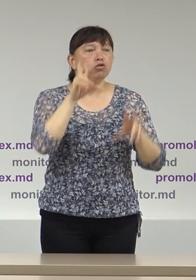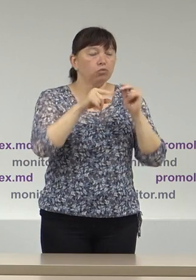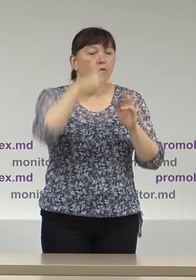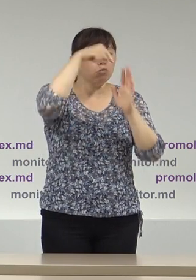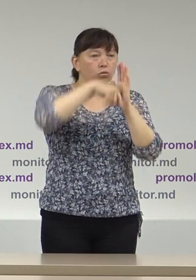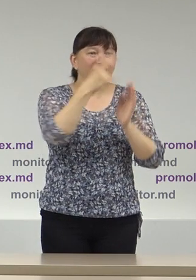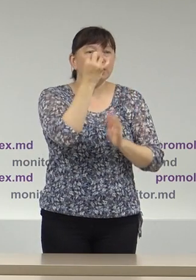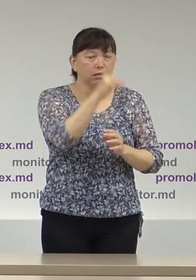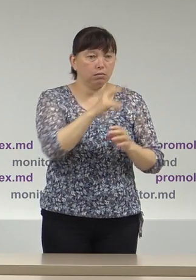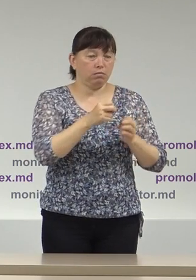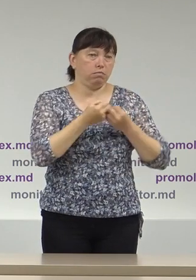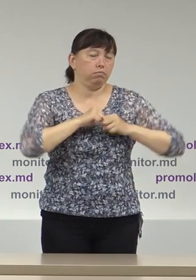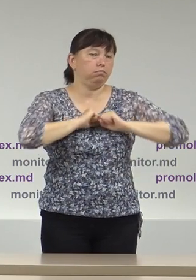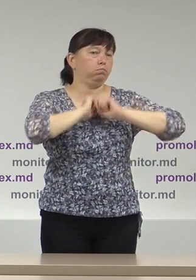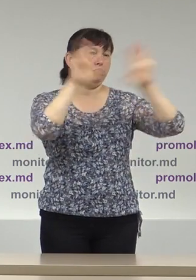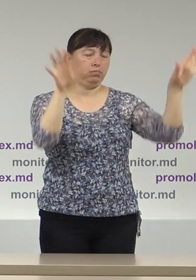Centrale.